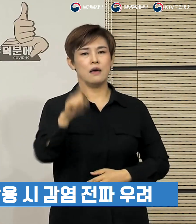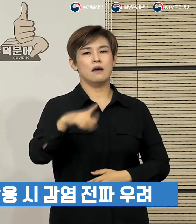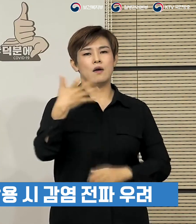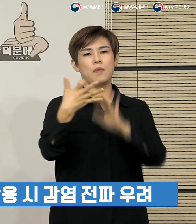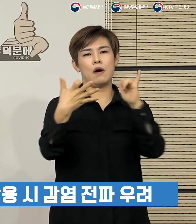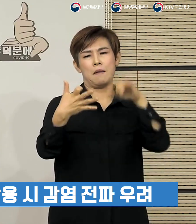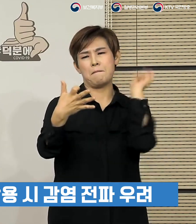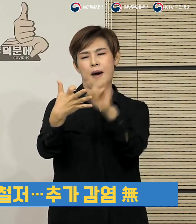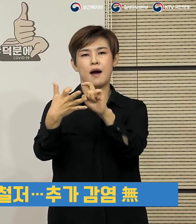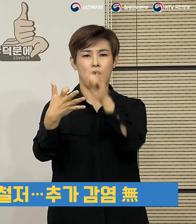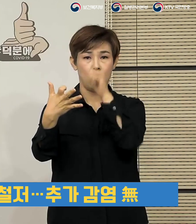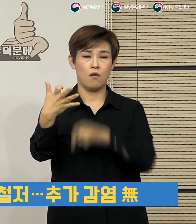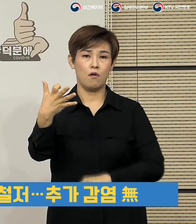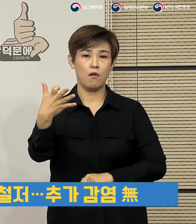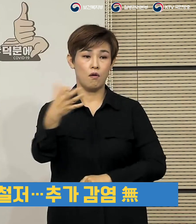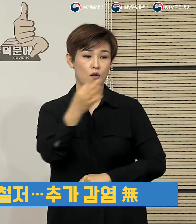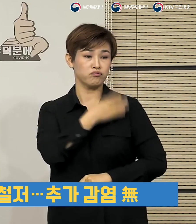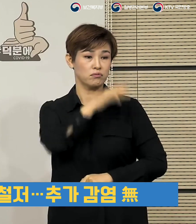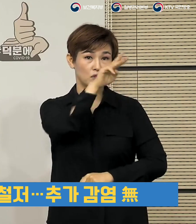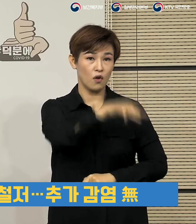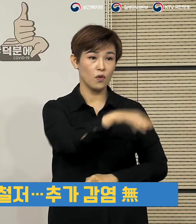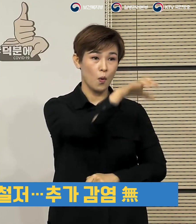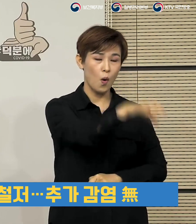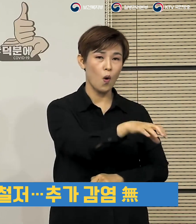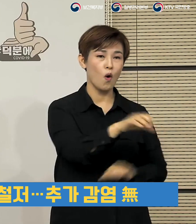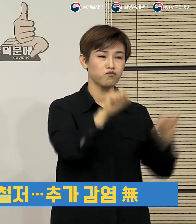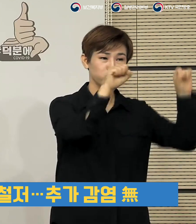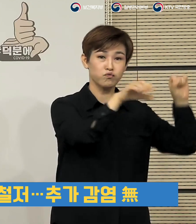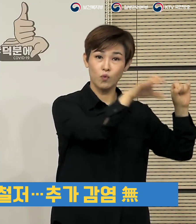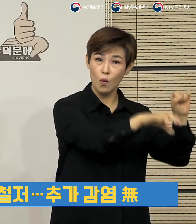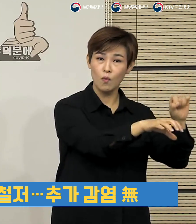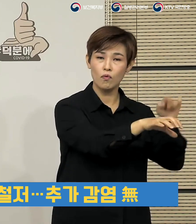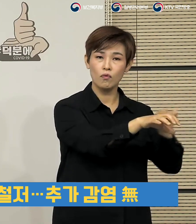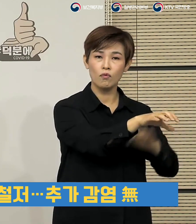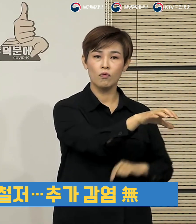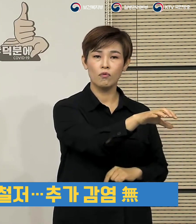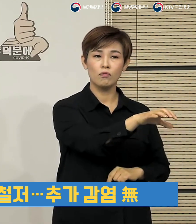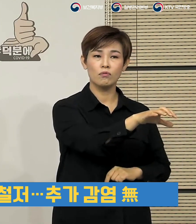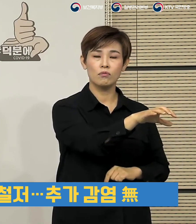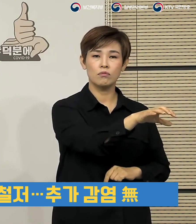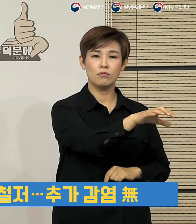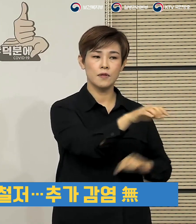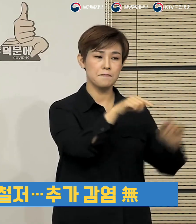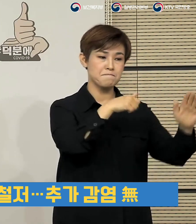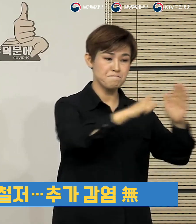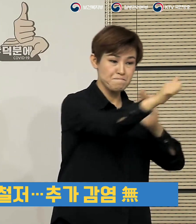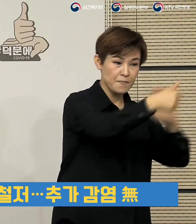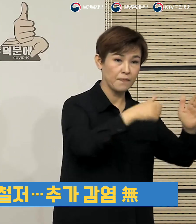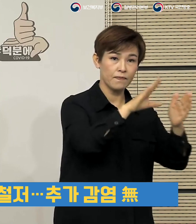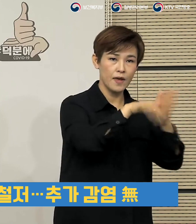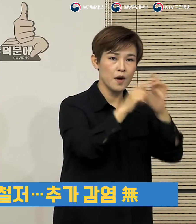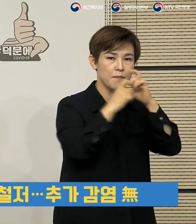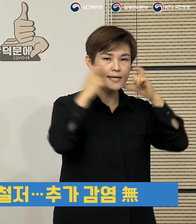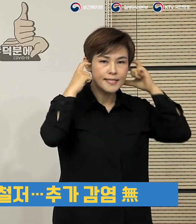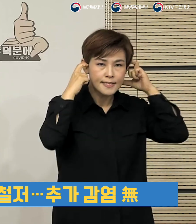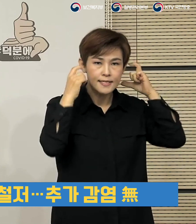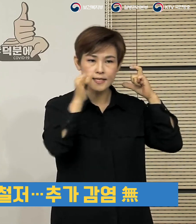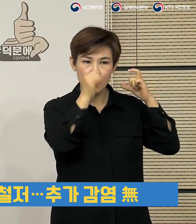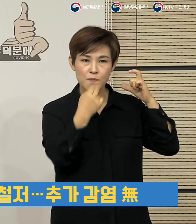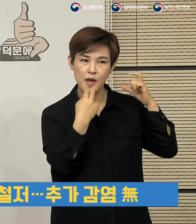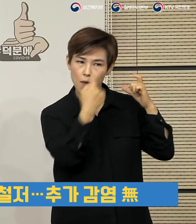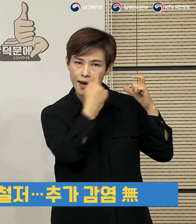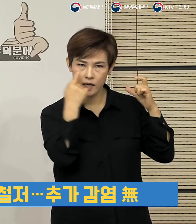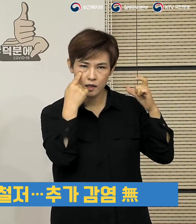발생하였으나 부천의 W 히트니스 클럽의 경우에는 입장과 퇴장할 경우에 마스크 착용 등